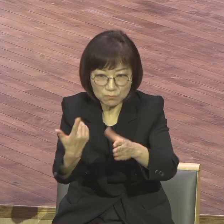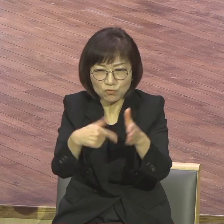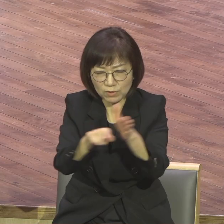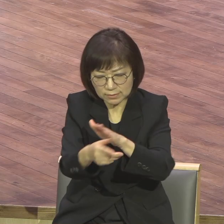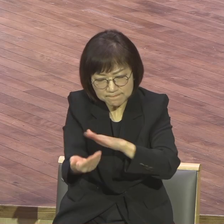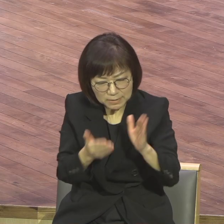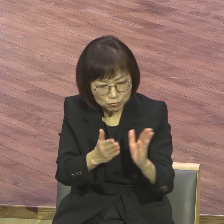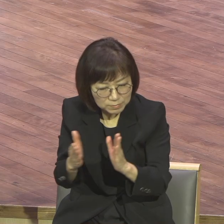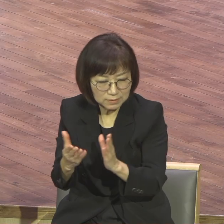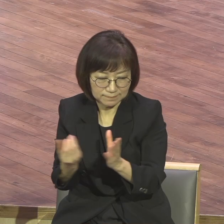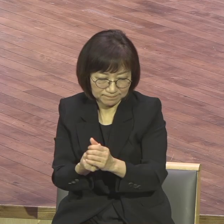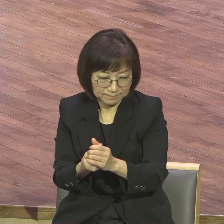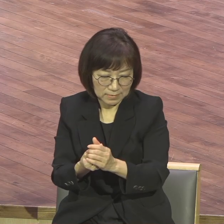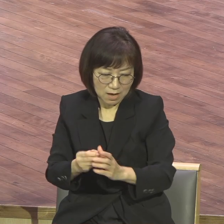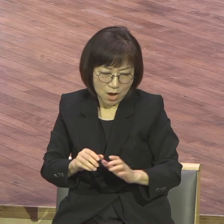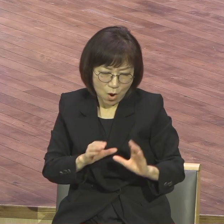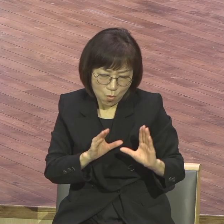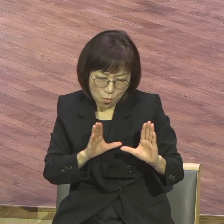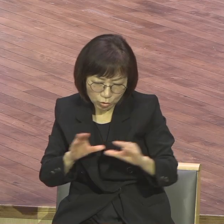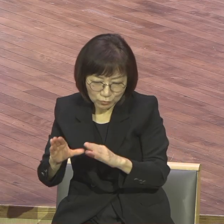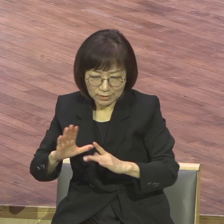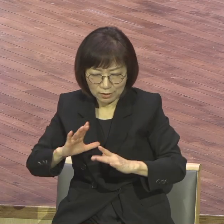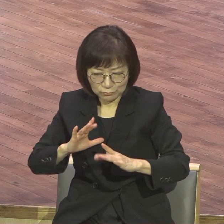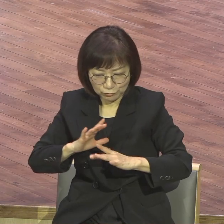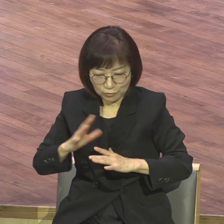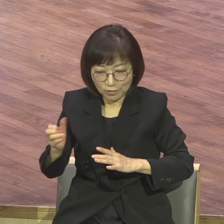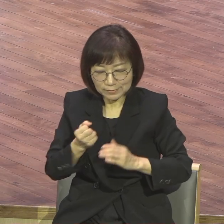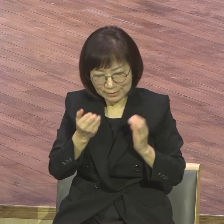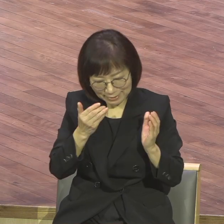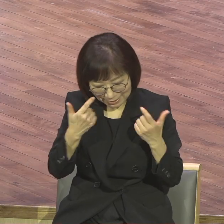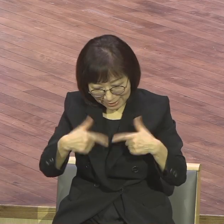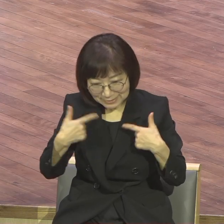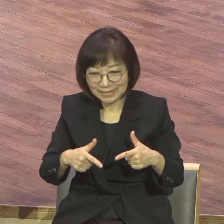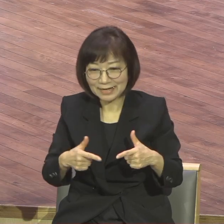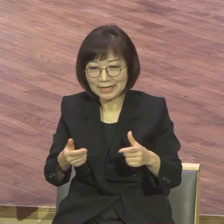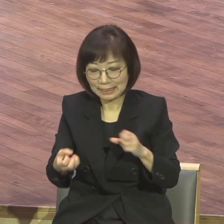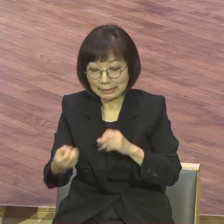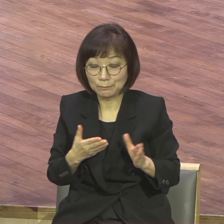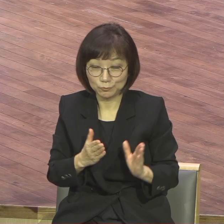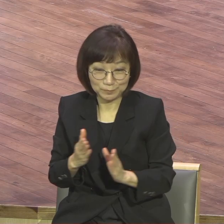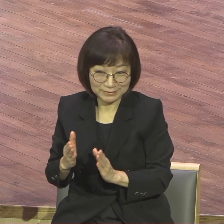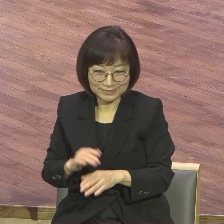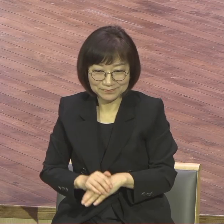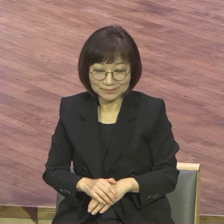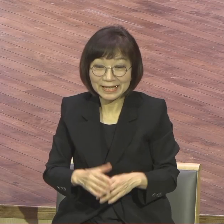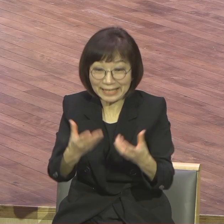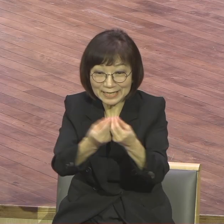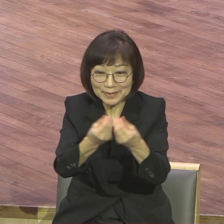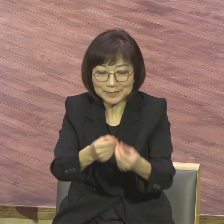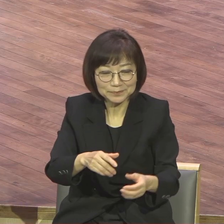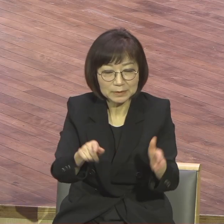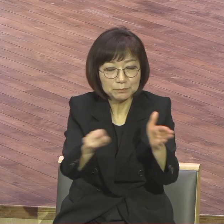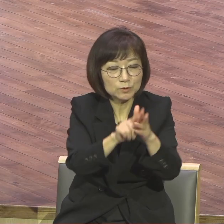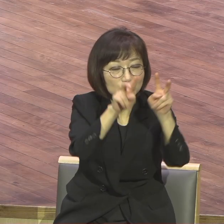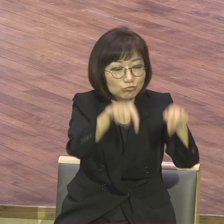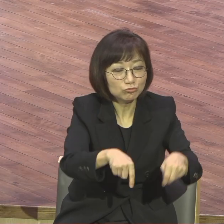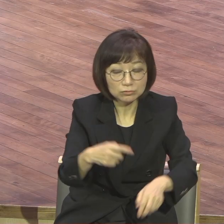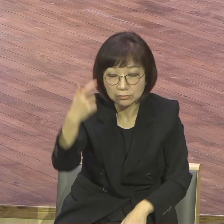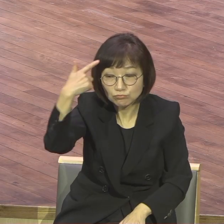온유와 두려움으로 하고 어떻게 그래 즐겁냐 뭐가 그래 행복하냐 뭐가 그래